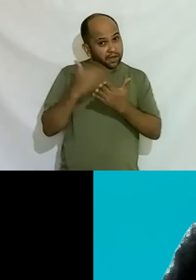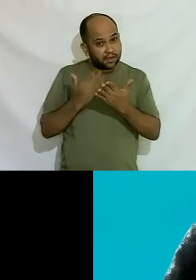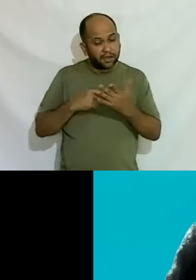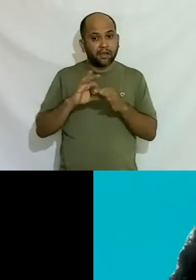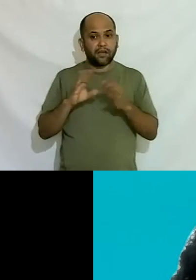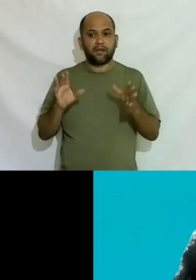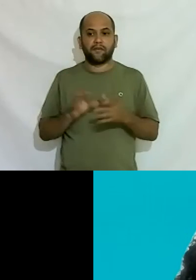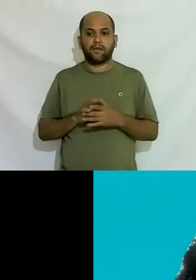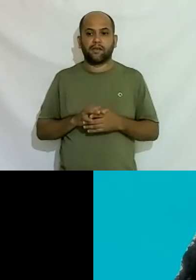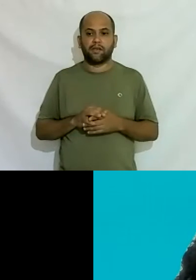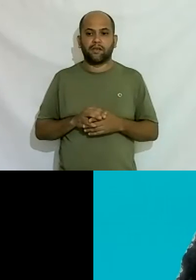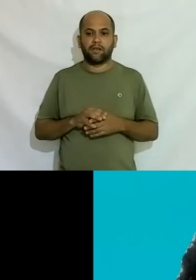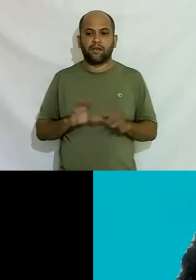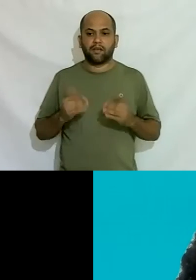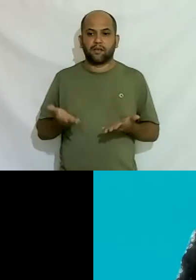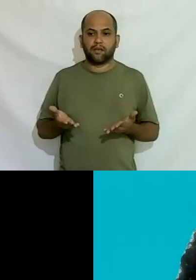então